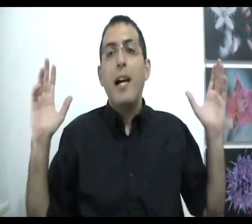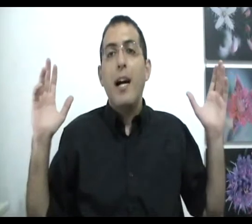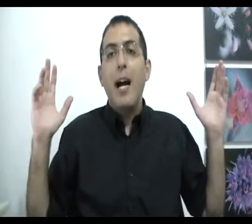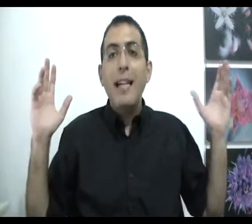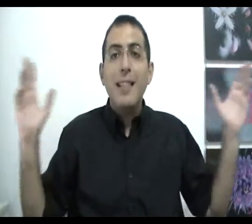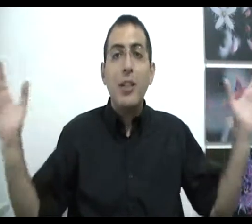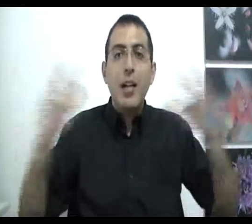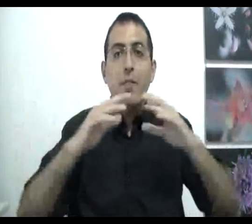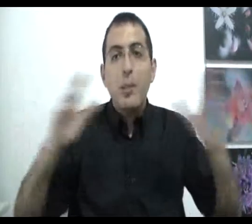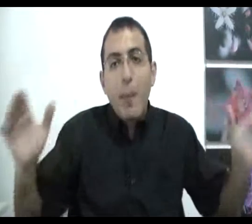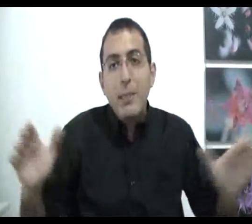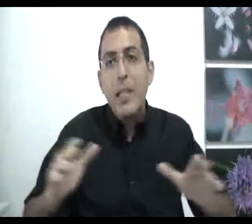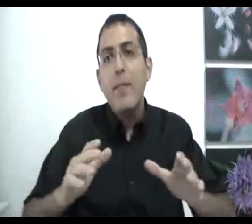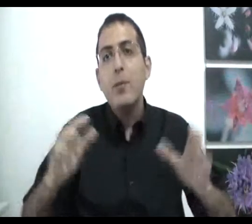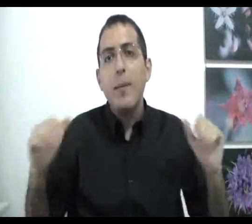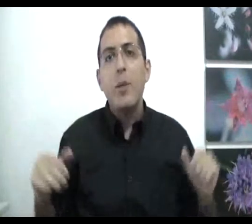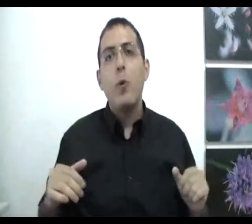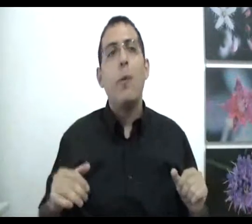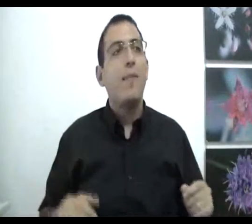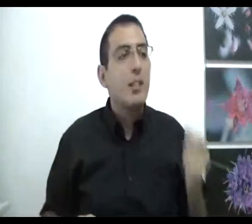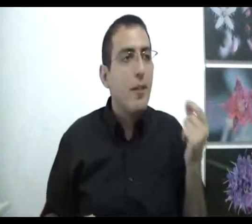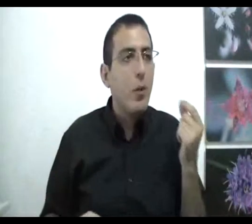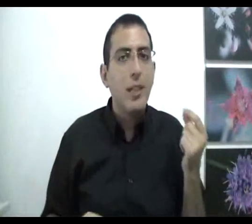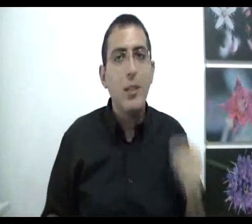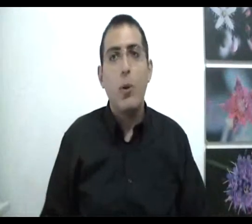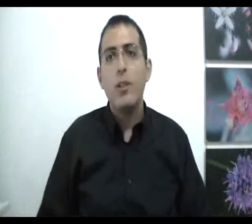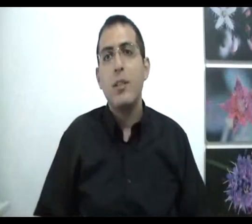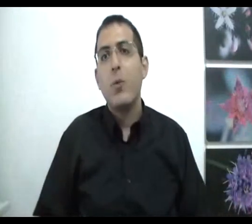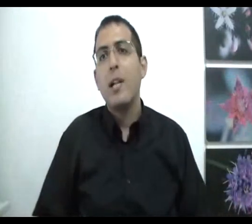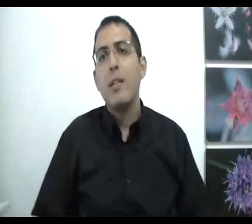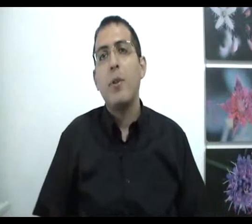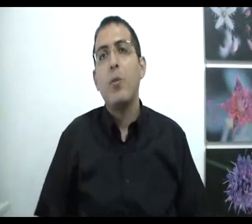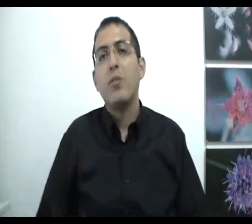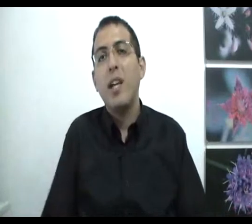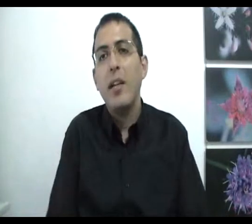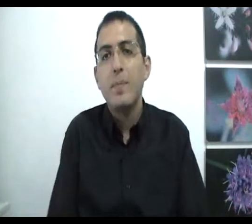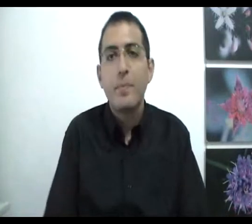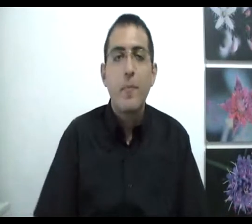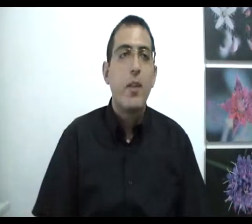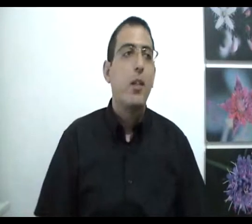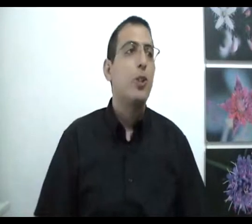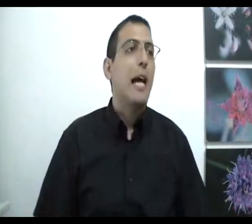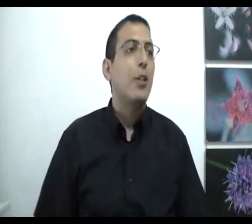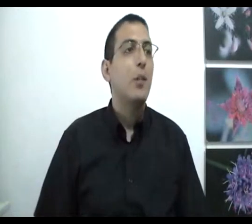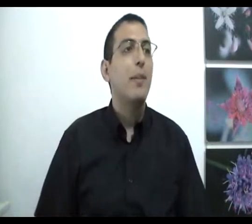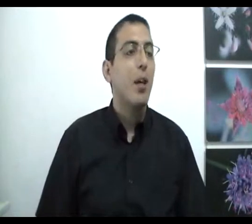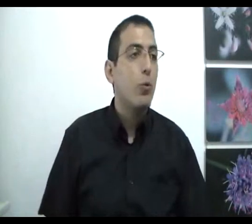ואז החשבת שבפרספקטיבה משם אתם מחוברים עכשיו אני רוצה לתת פה עוד איזה נקודה לדבונלות והיא שאנשים בטעות